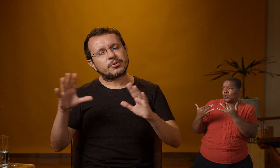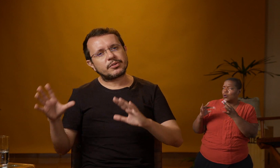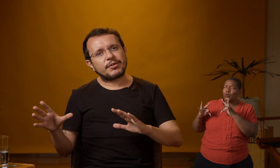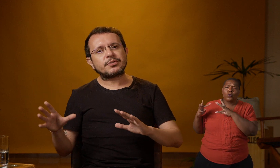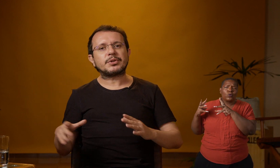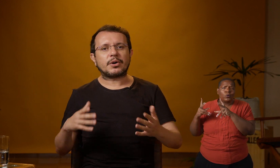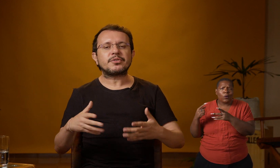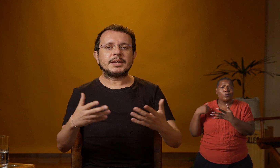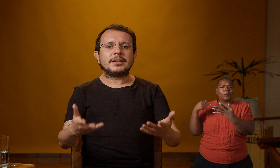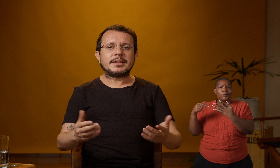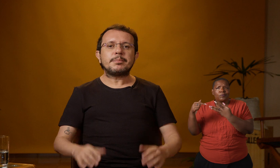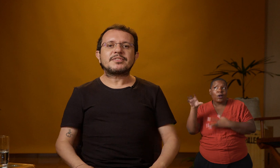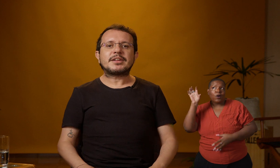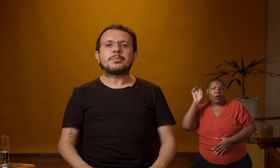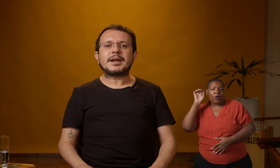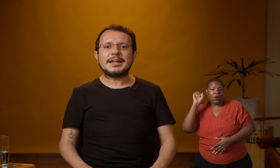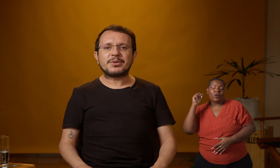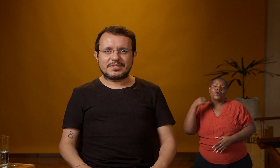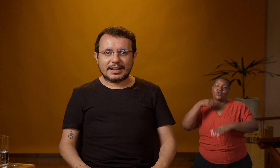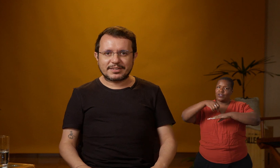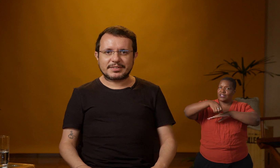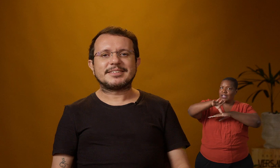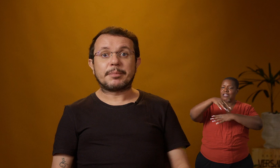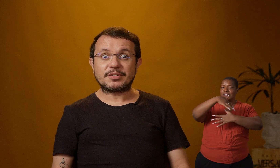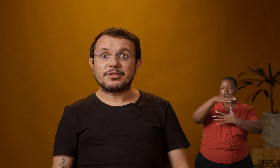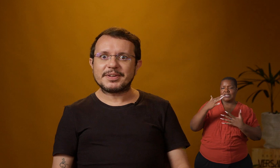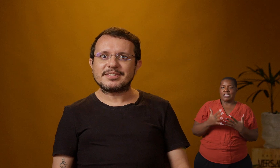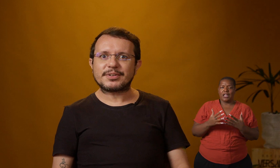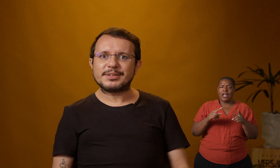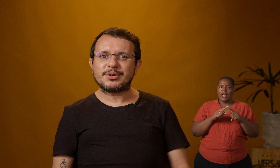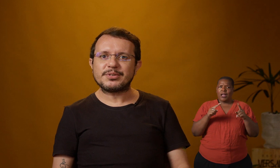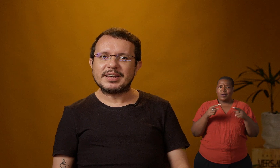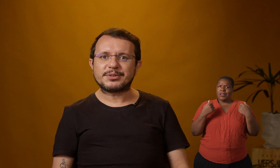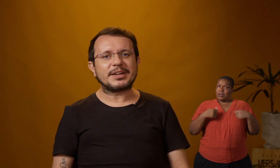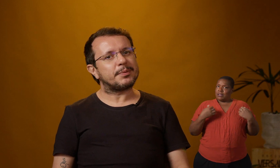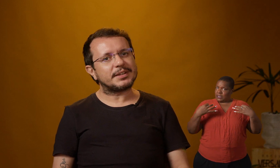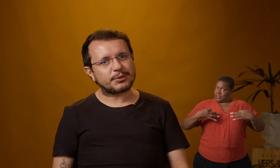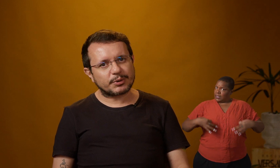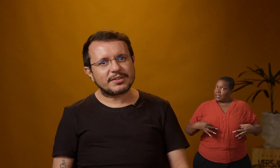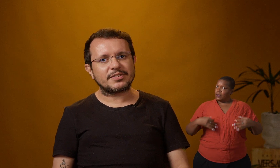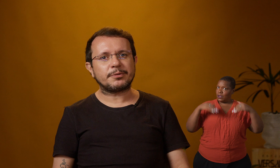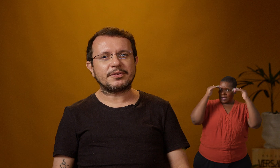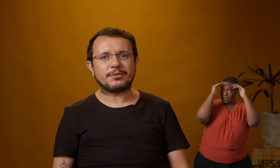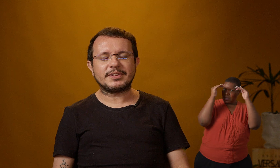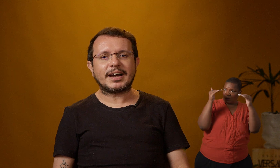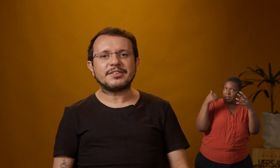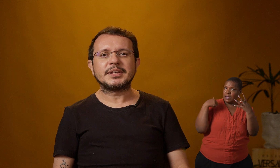todos os eventos sonoros passados para a língua de sinais. Mas a gente precisa fazer do jeito certo, respeitando todas as especificidades